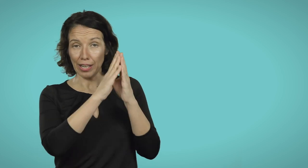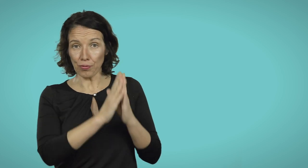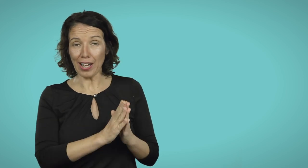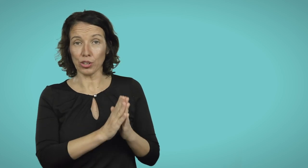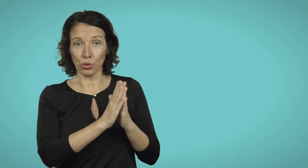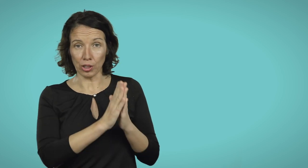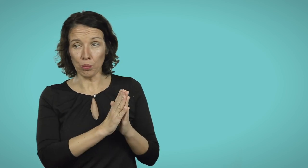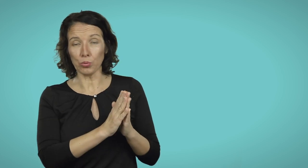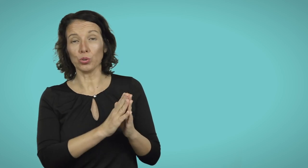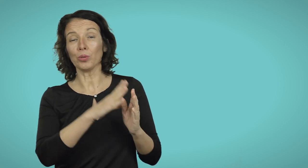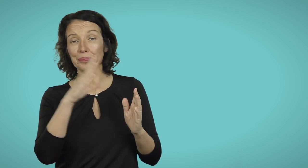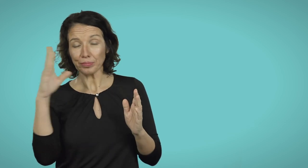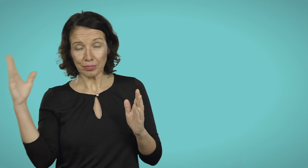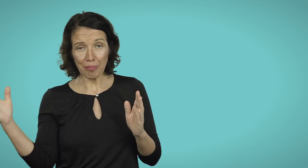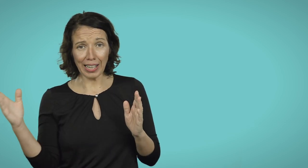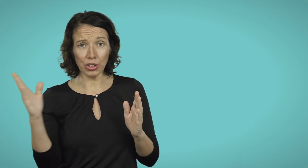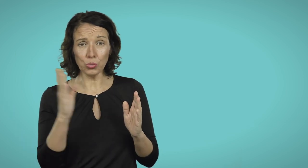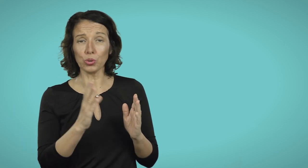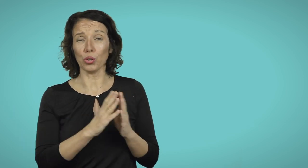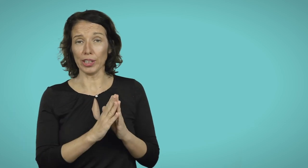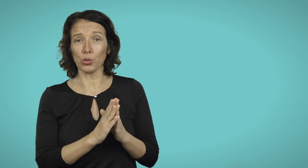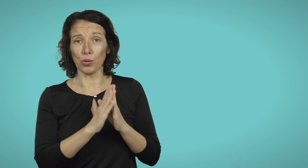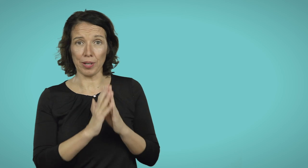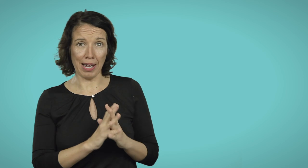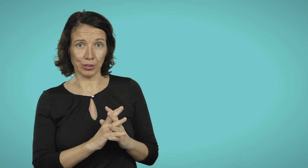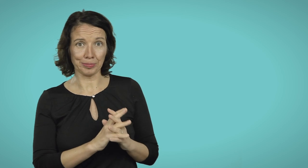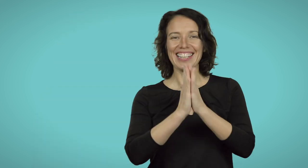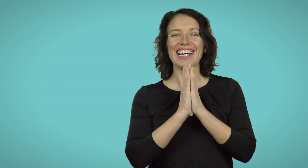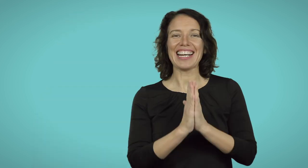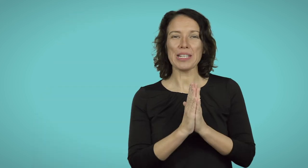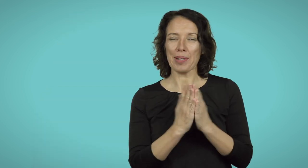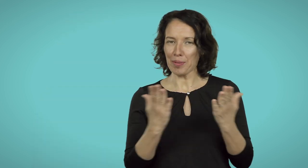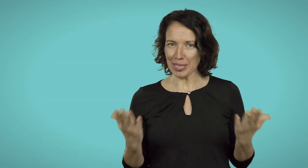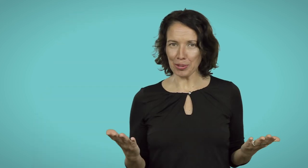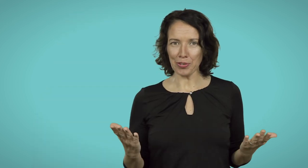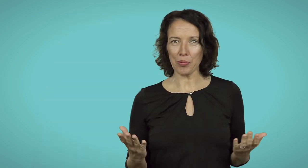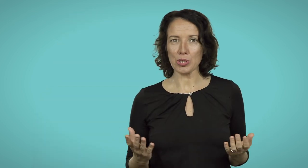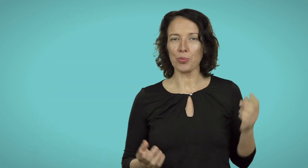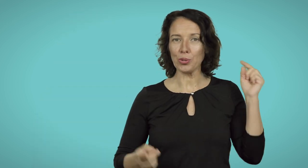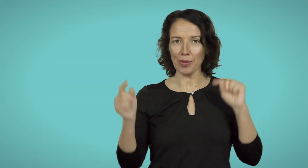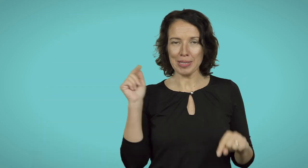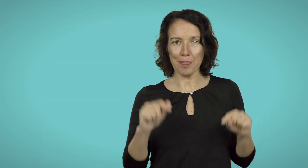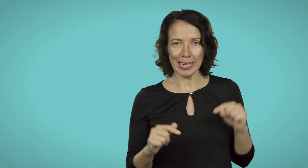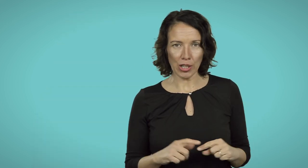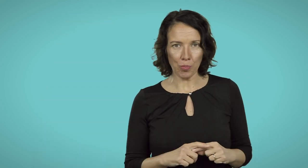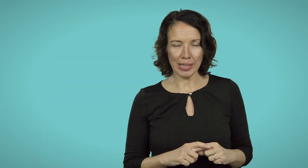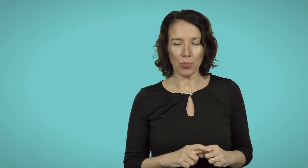hai fatto in un punto a tutto il tuo filmato. Grazie per avermi seguito fino a questo punto e fammi sapere nei commenti qua